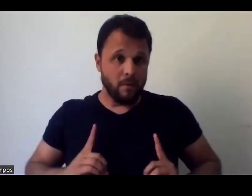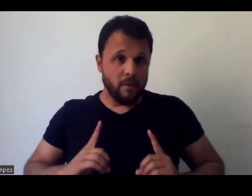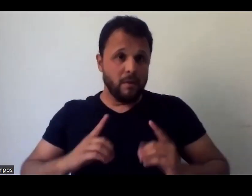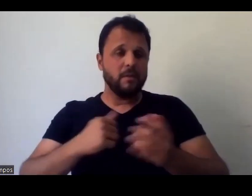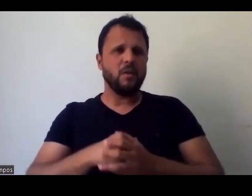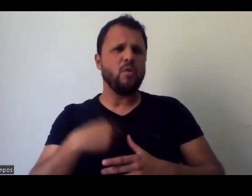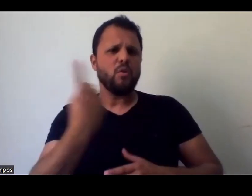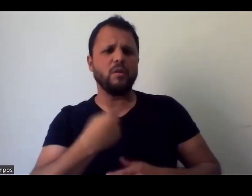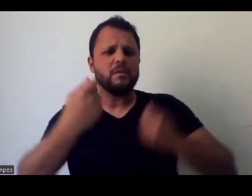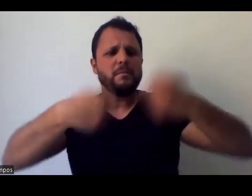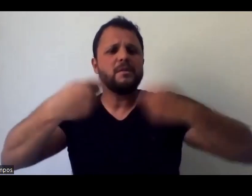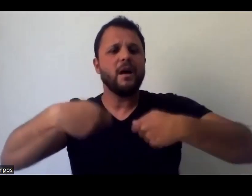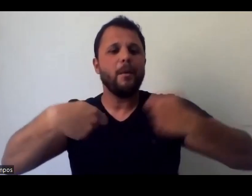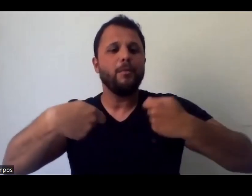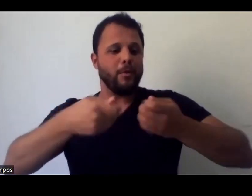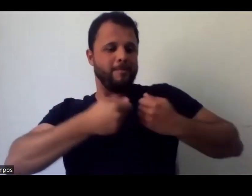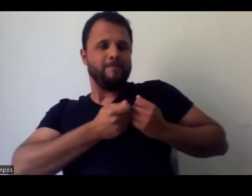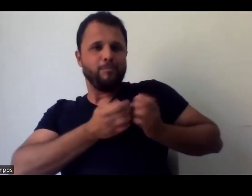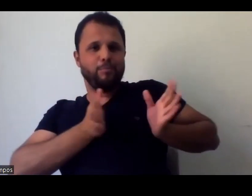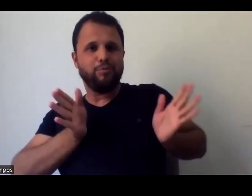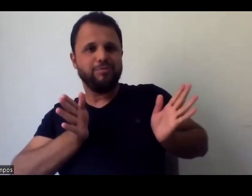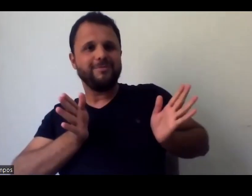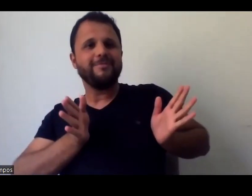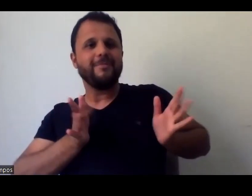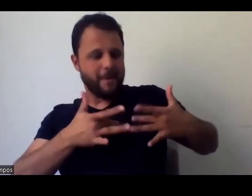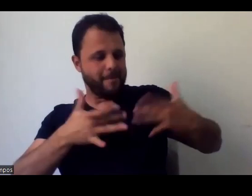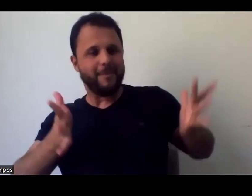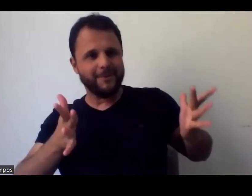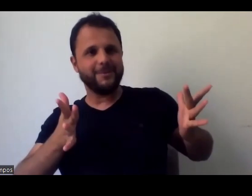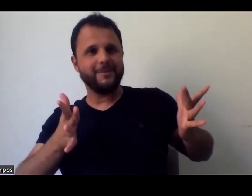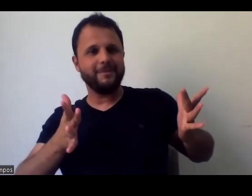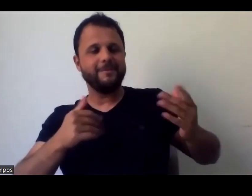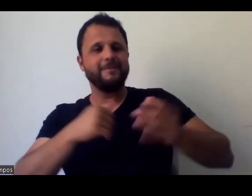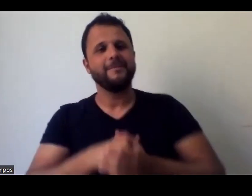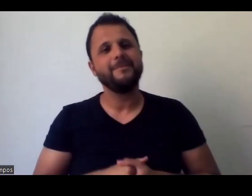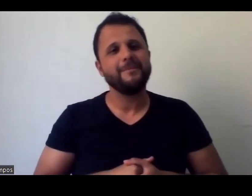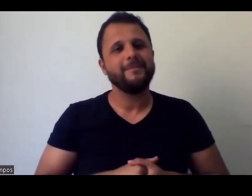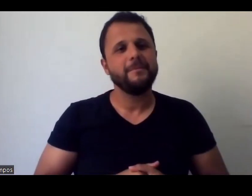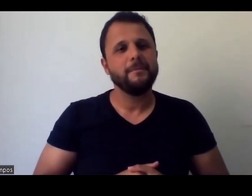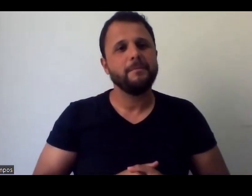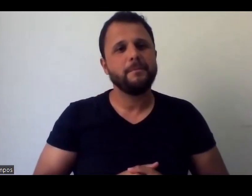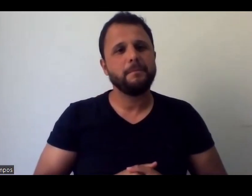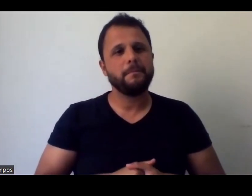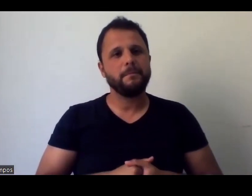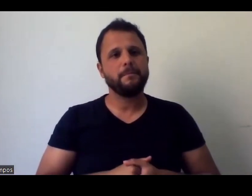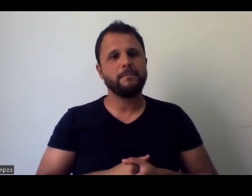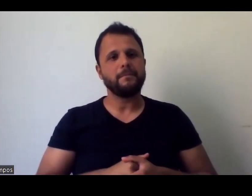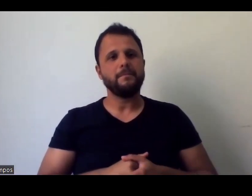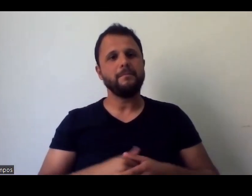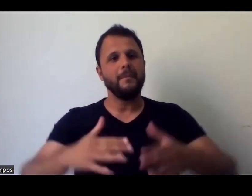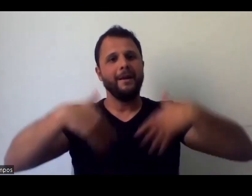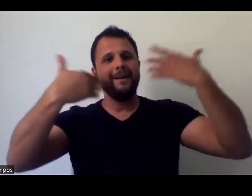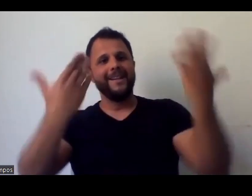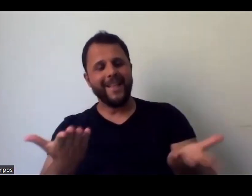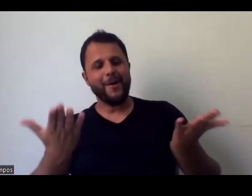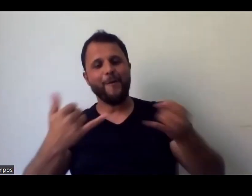a gente precisa estar com as portas, os corações abertos para a mudança. sim. É, então, eu vou nessa